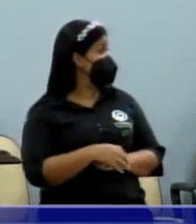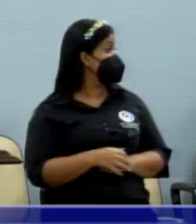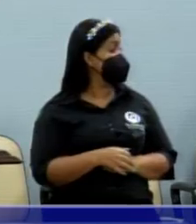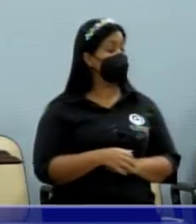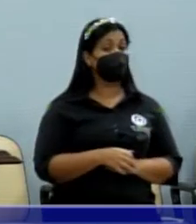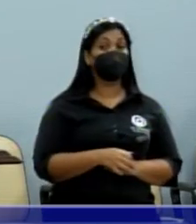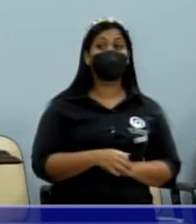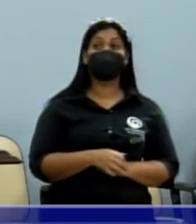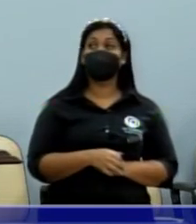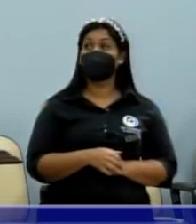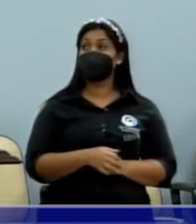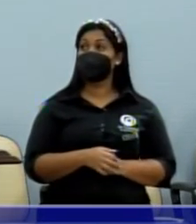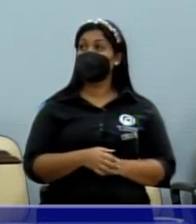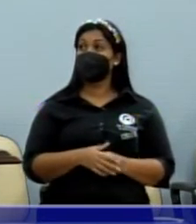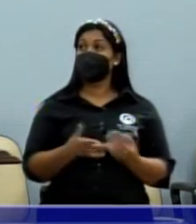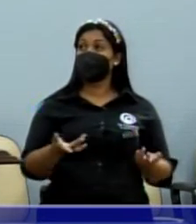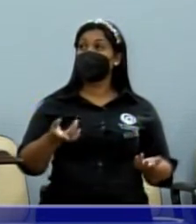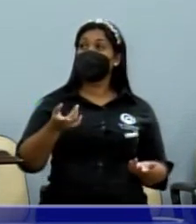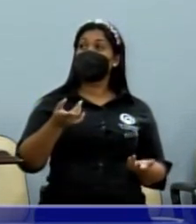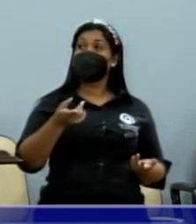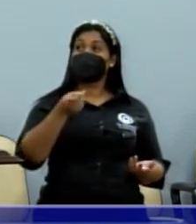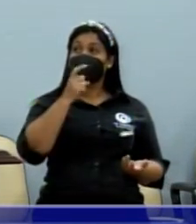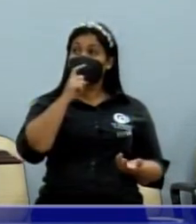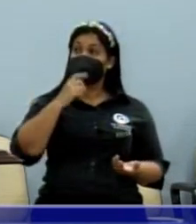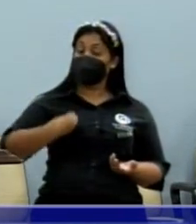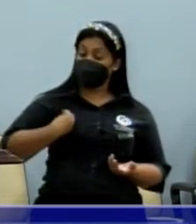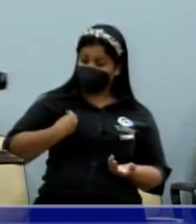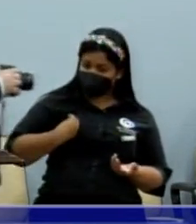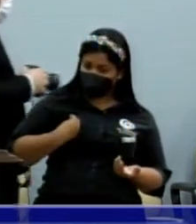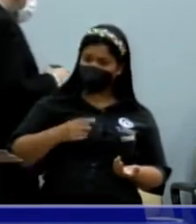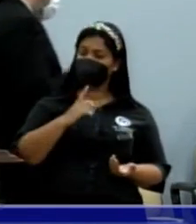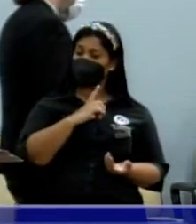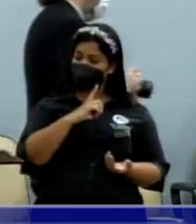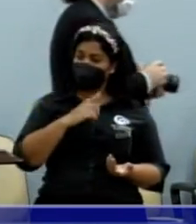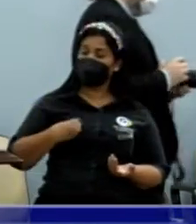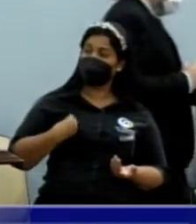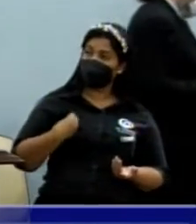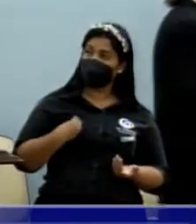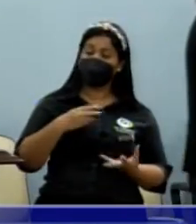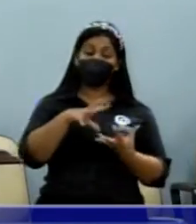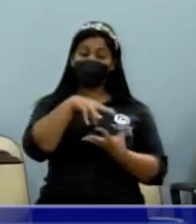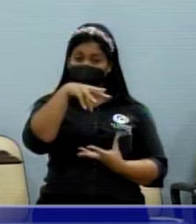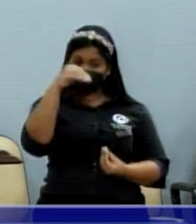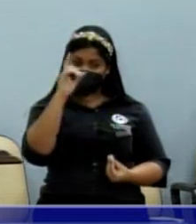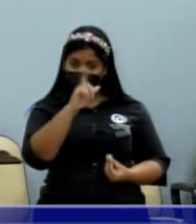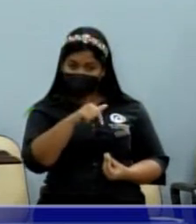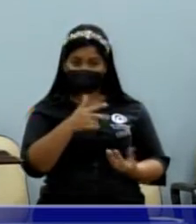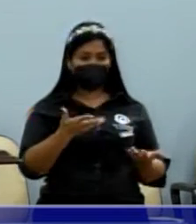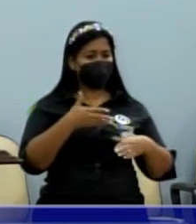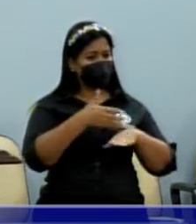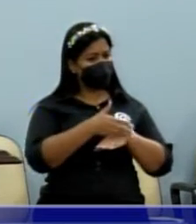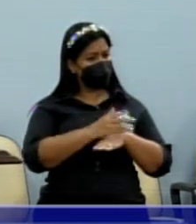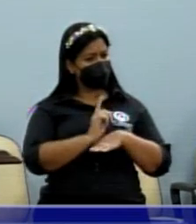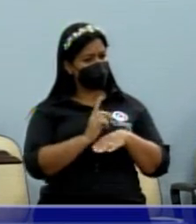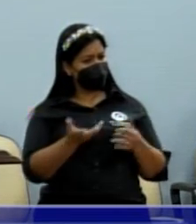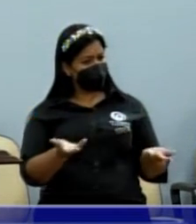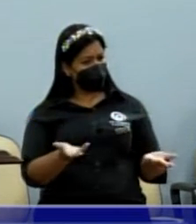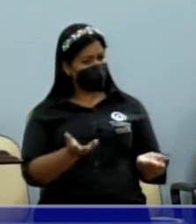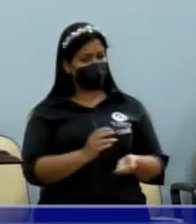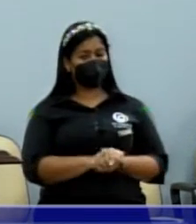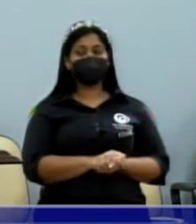até brinquei com o Pedro Roberto hoje lá, mas o senhor estava lá, o senhor é o fantasminha lá, o senhor não participou de reunião nenhuma.